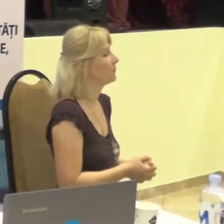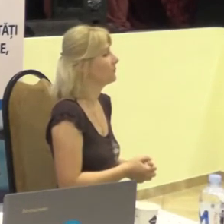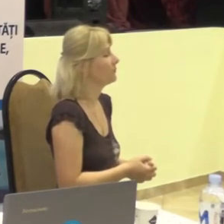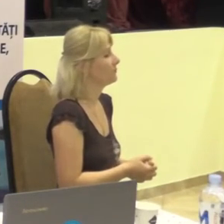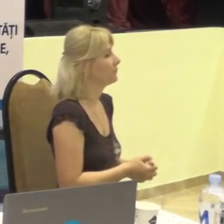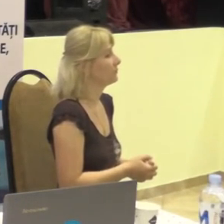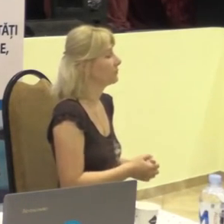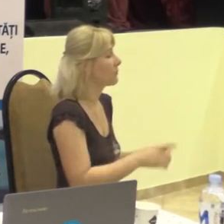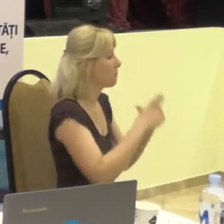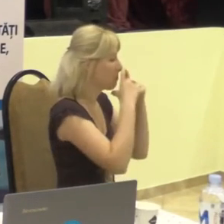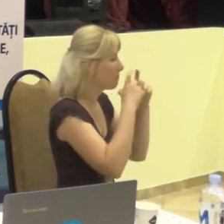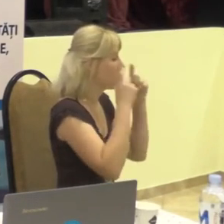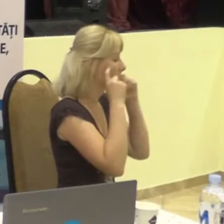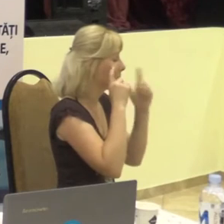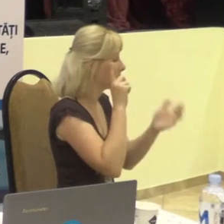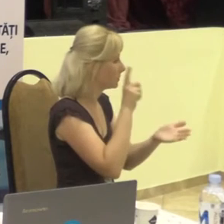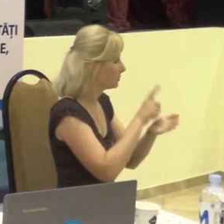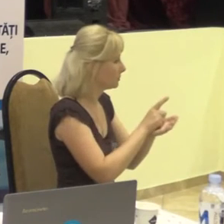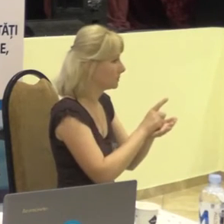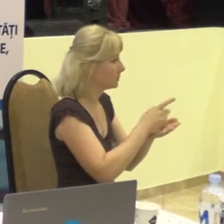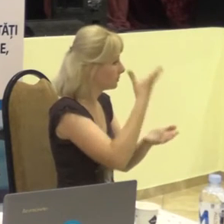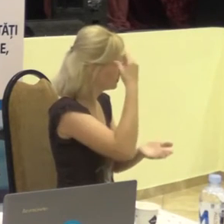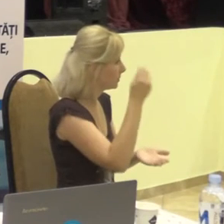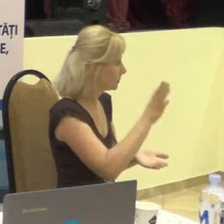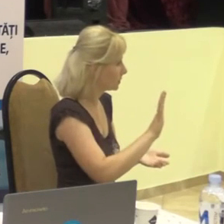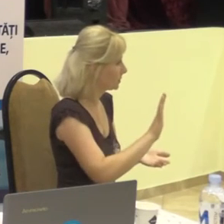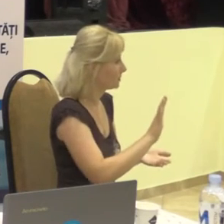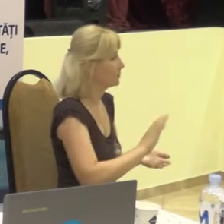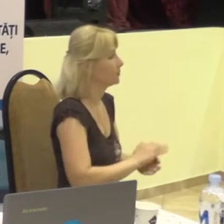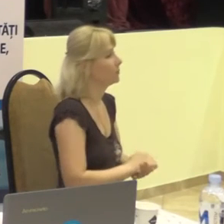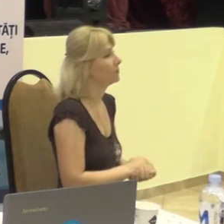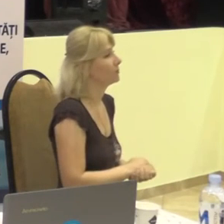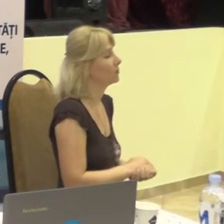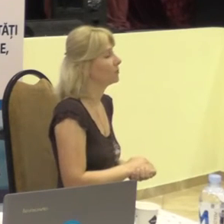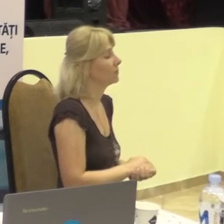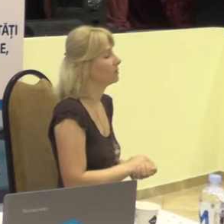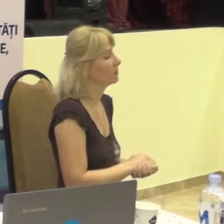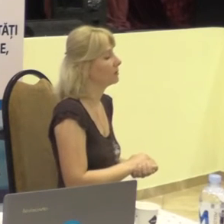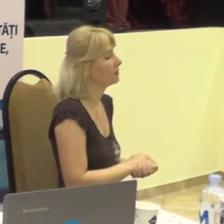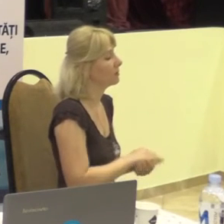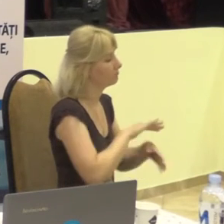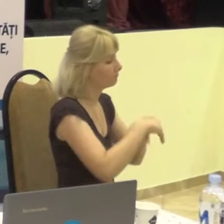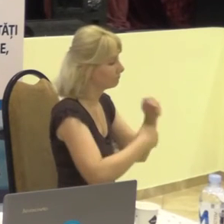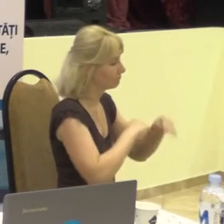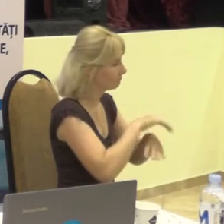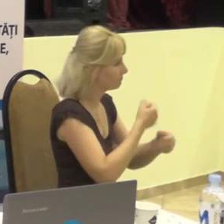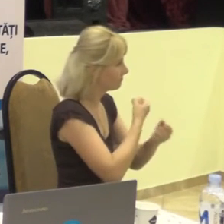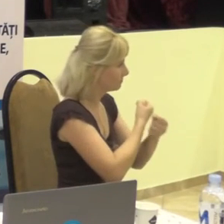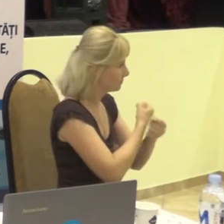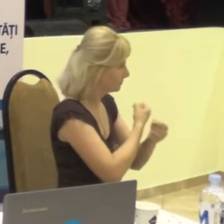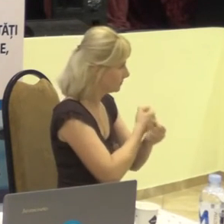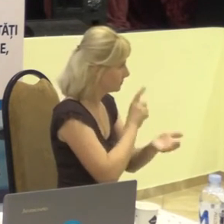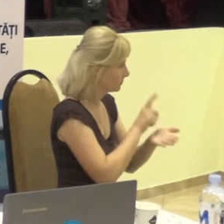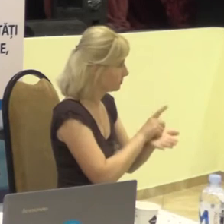masca principală, nu uitați, prin lucrarea mâinilor,